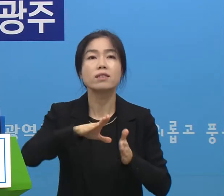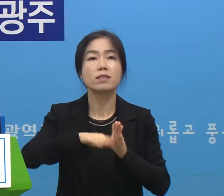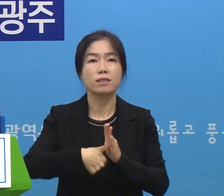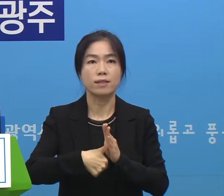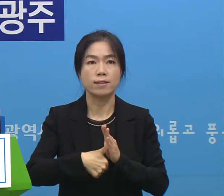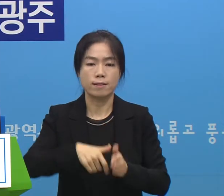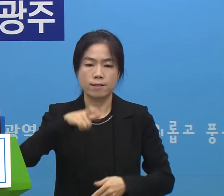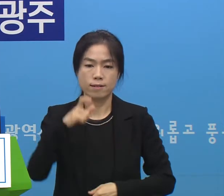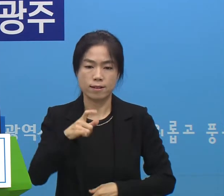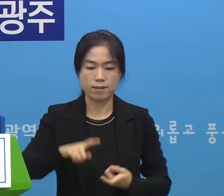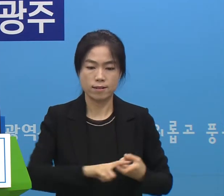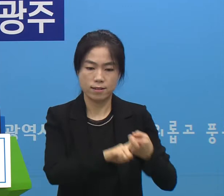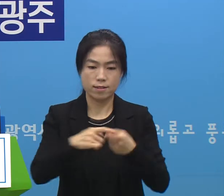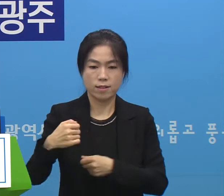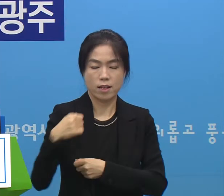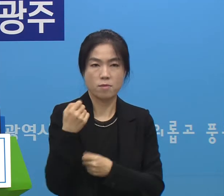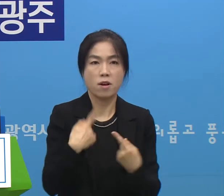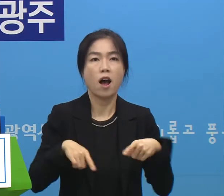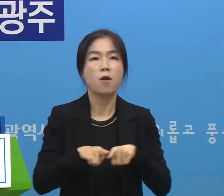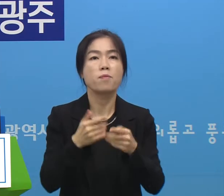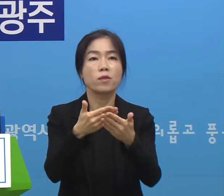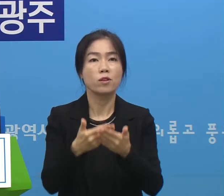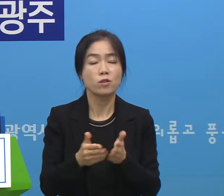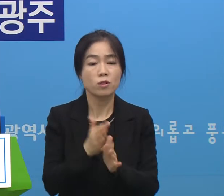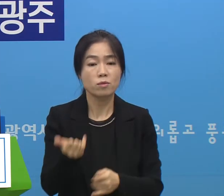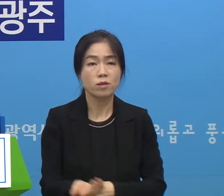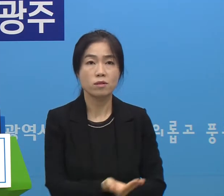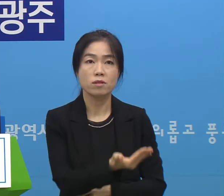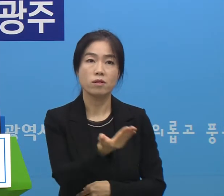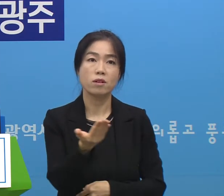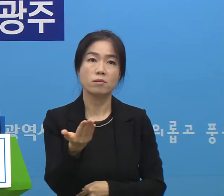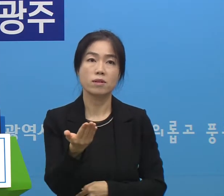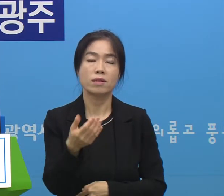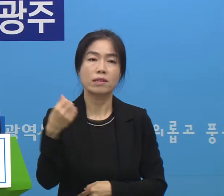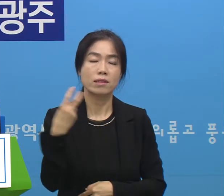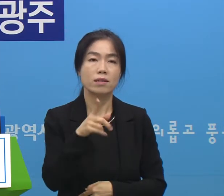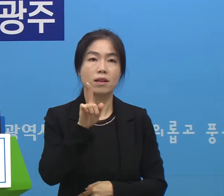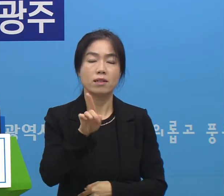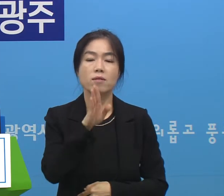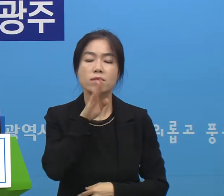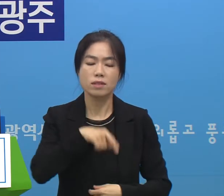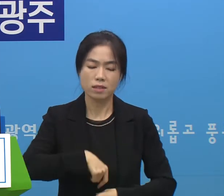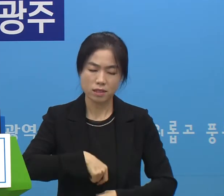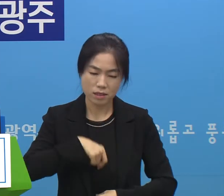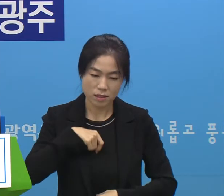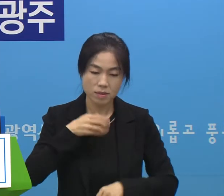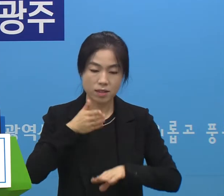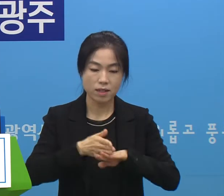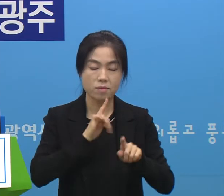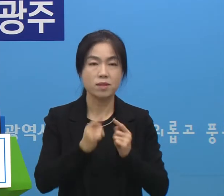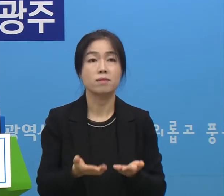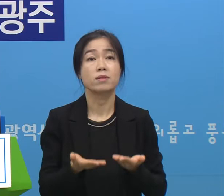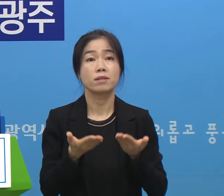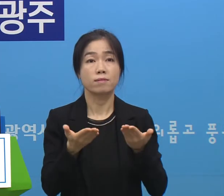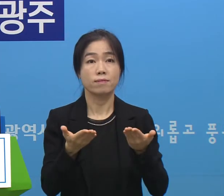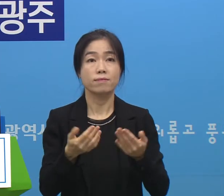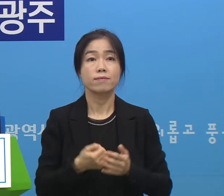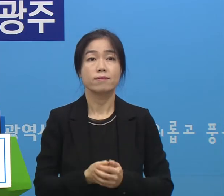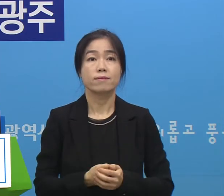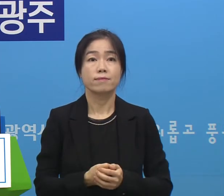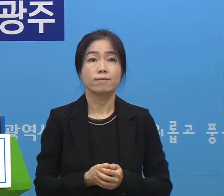굳건한 연대의 힘으로 함께 해주고 계시는 시민 여러분께 다시 한번 진심으로 감사를 드립니다